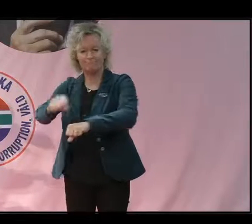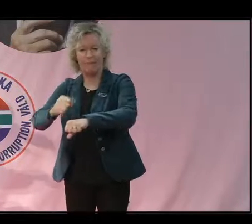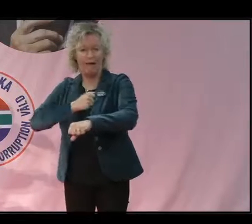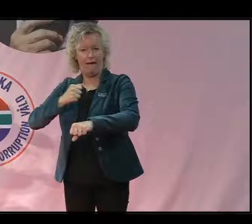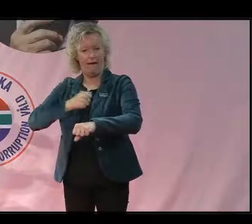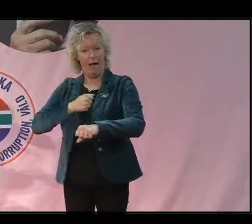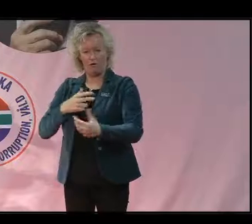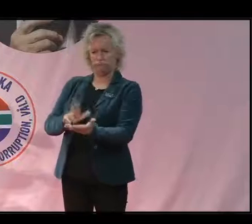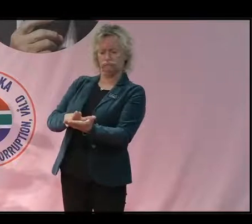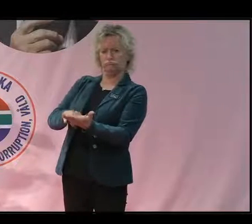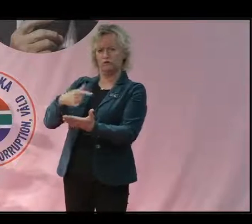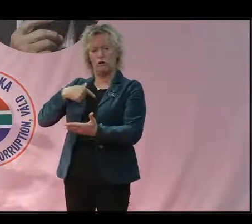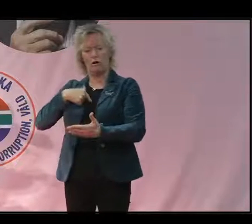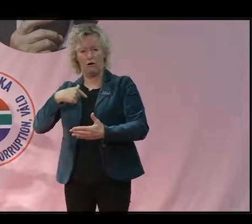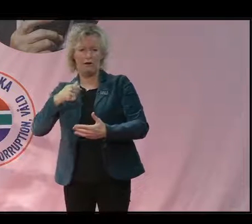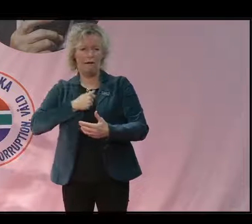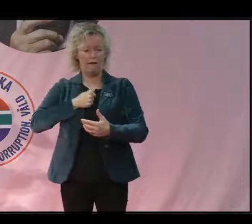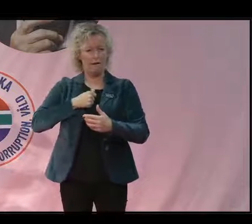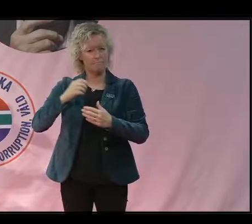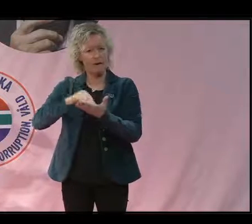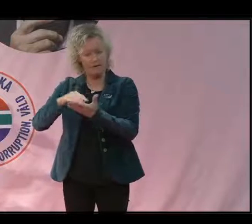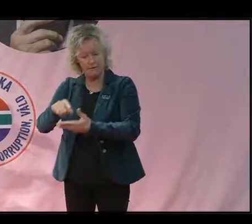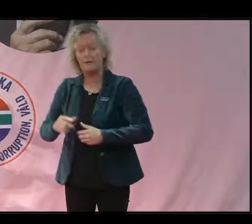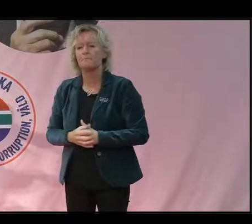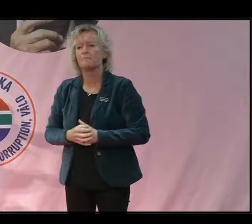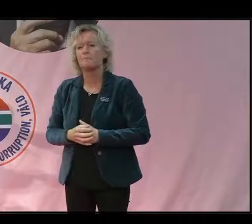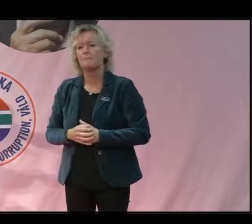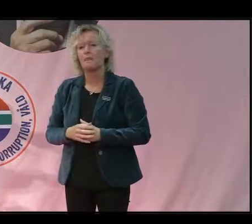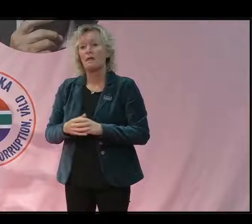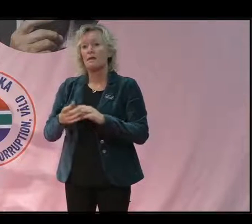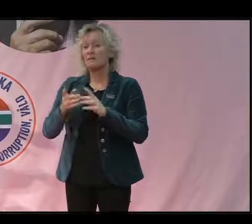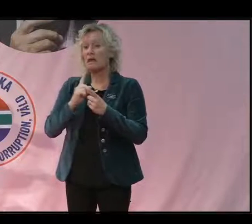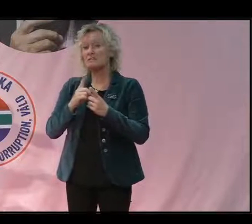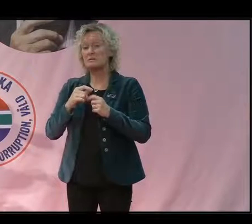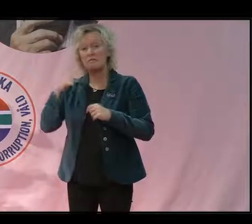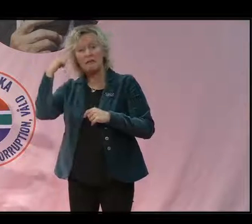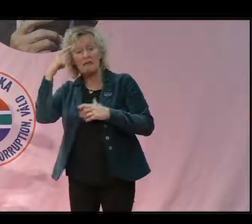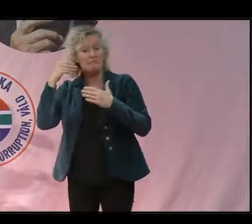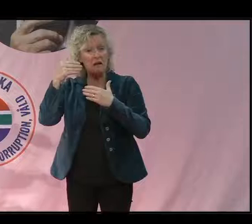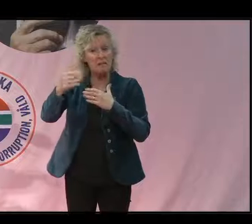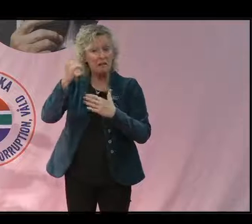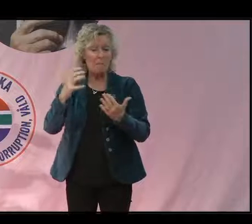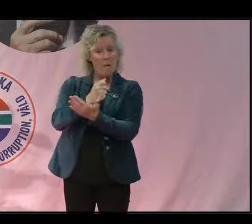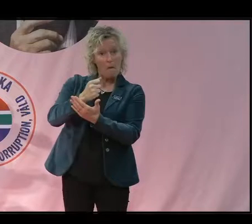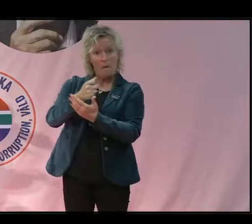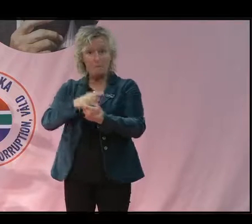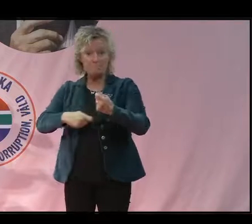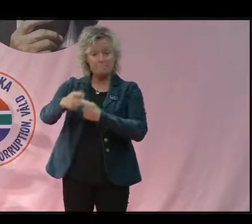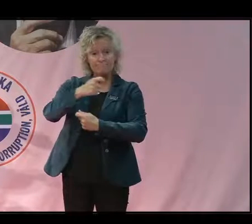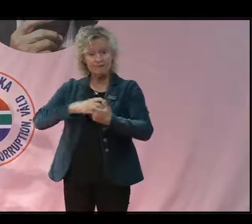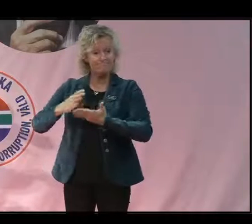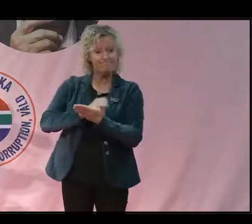visa att man äger marken. Ofta i spekulativt hyfte i hopp om man i framtiden ska kunna tjäna pengar på det här.